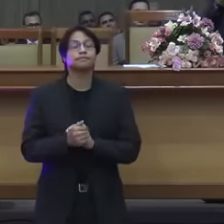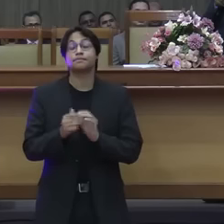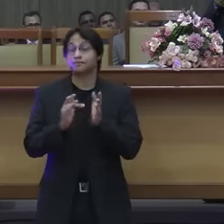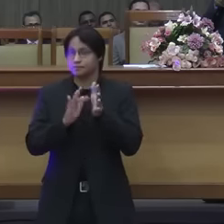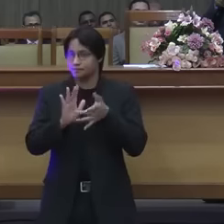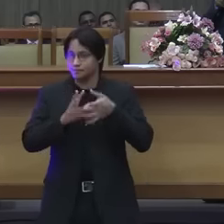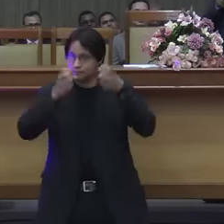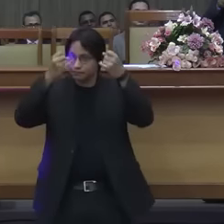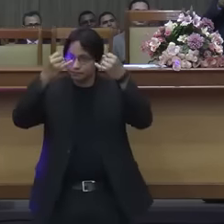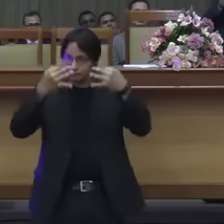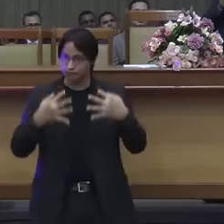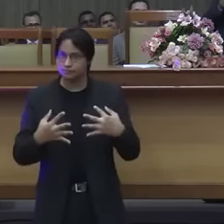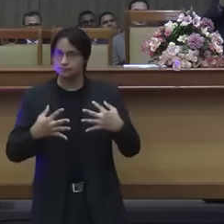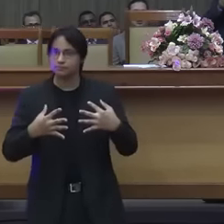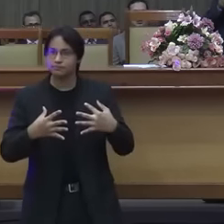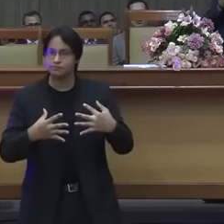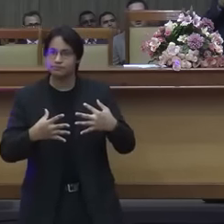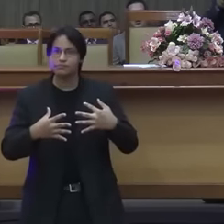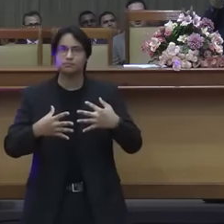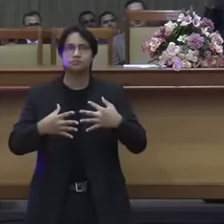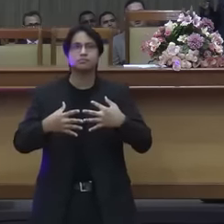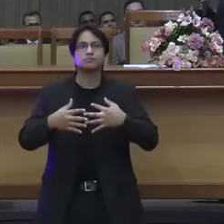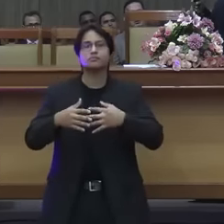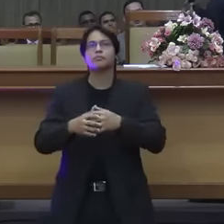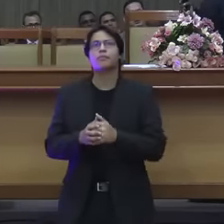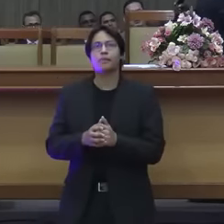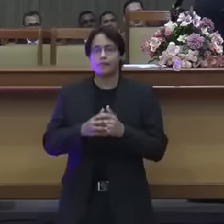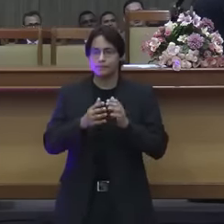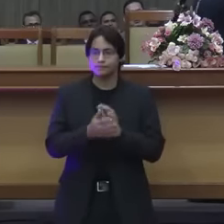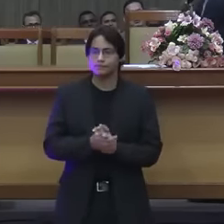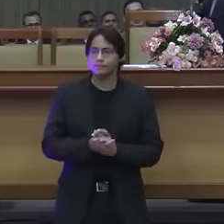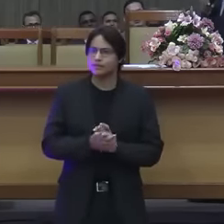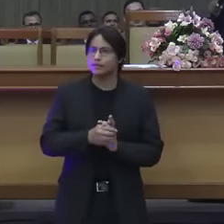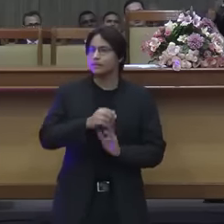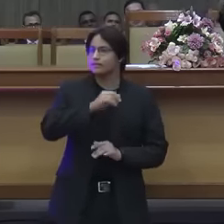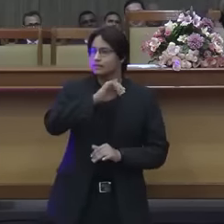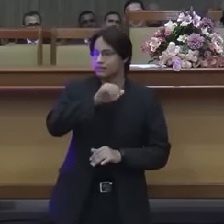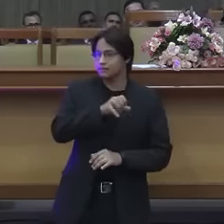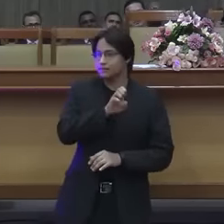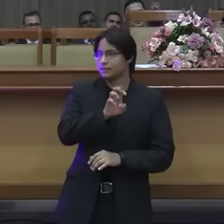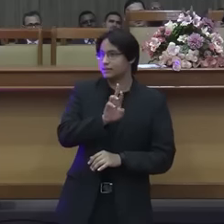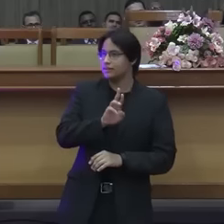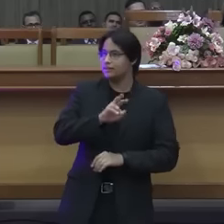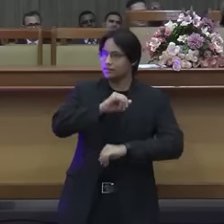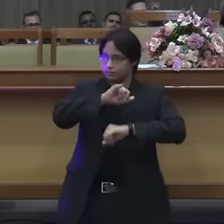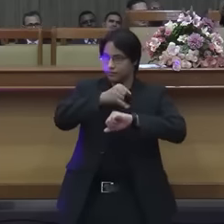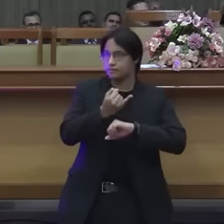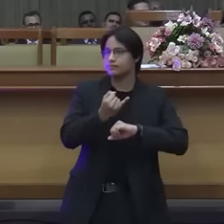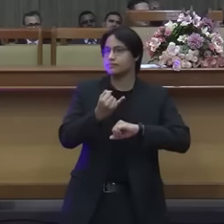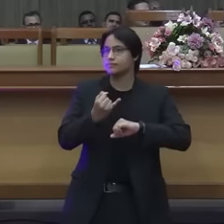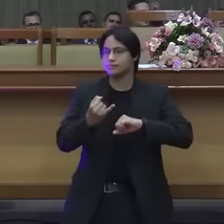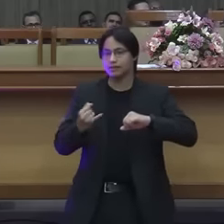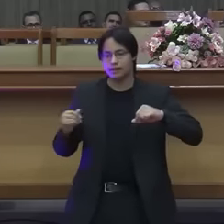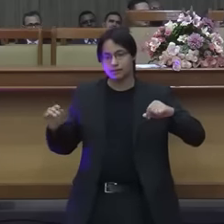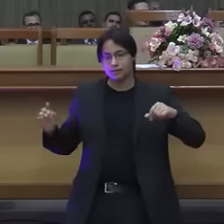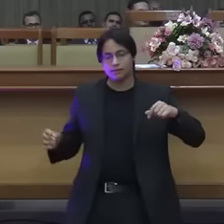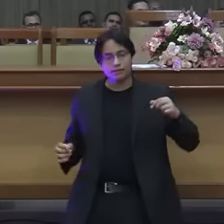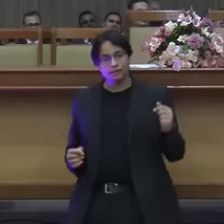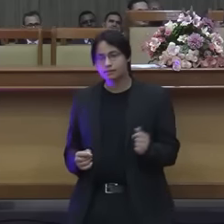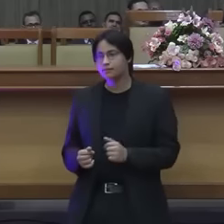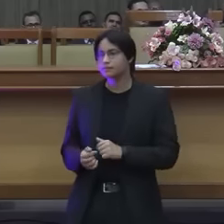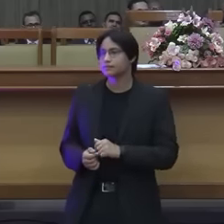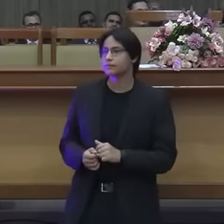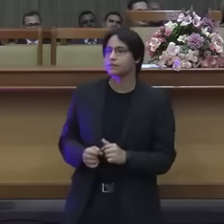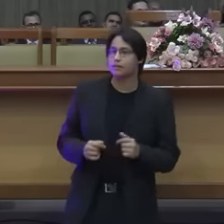um certo sacer aí o sacerdote passou olha para cá sacerdote passou essa é a exceção